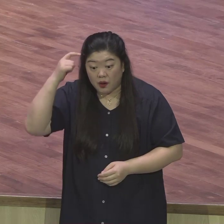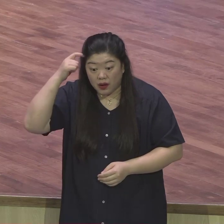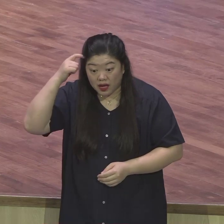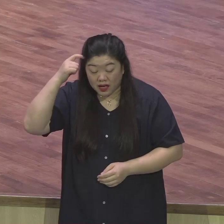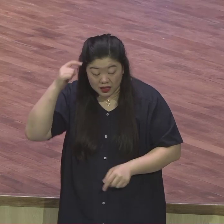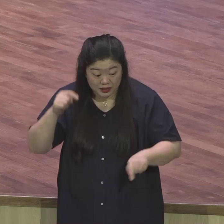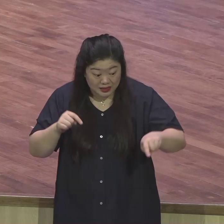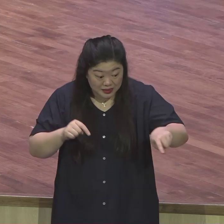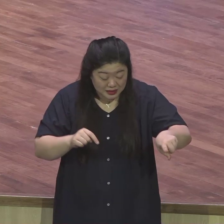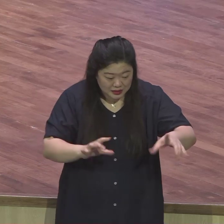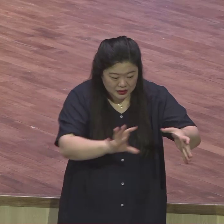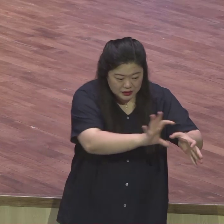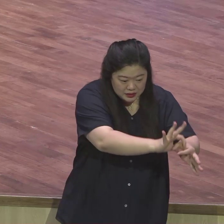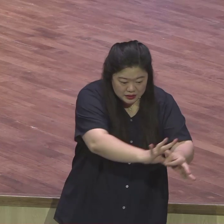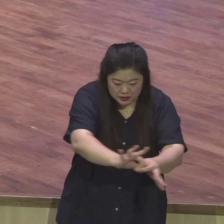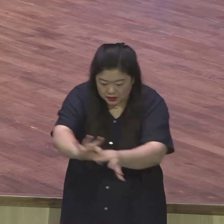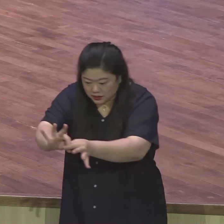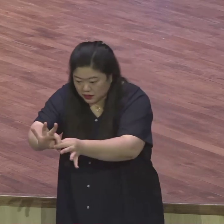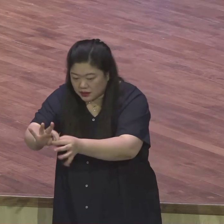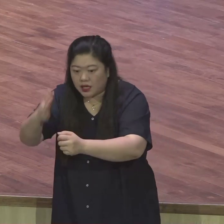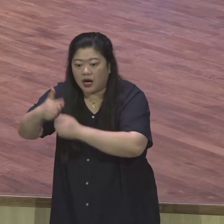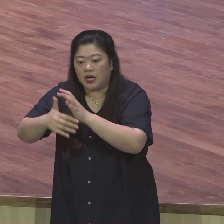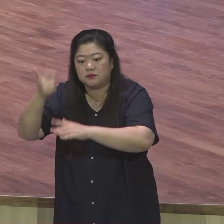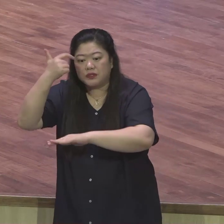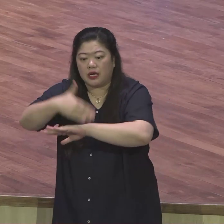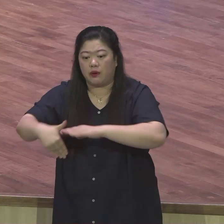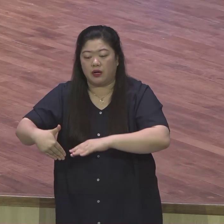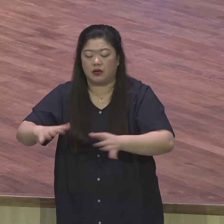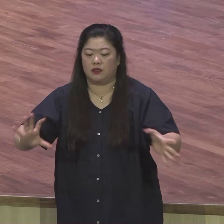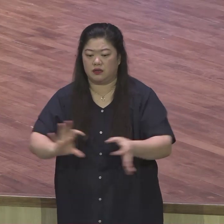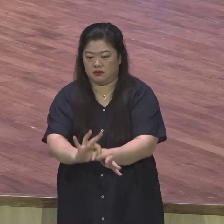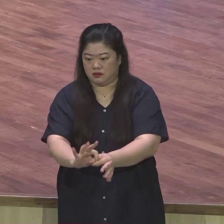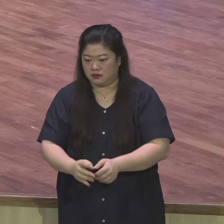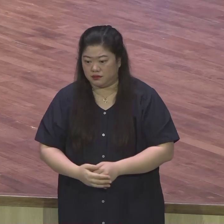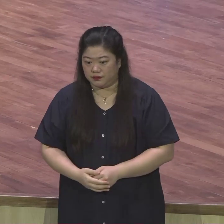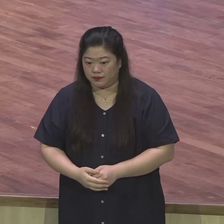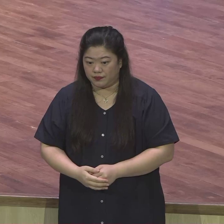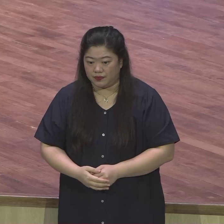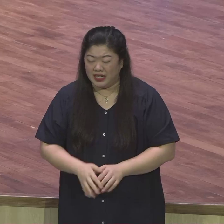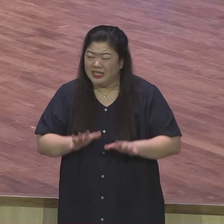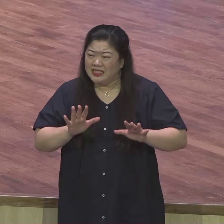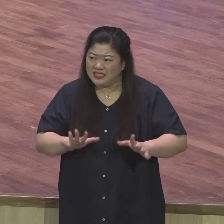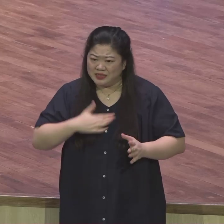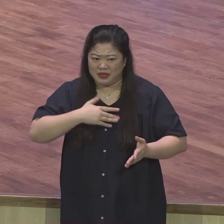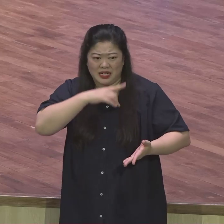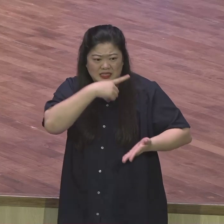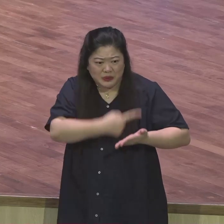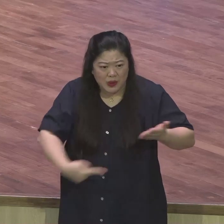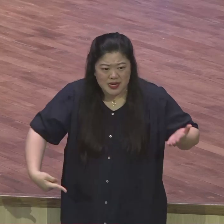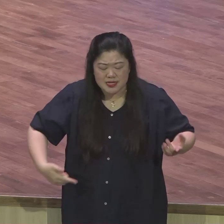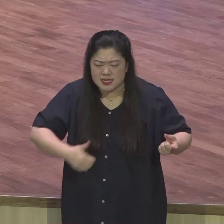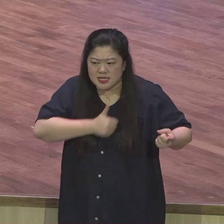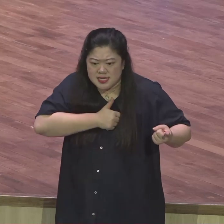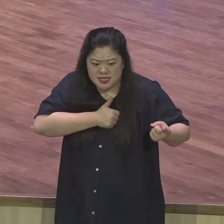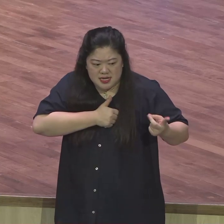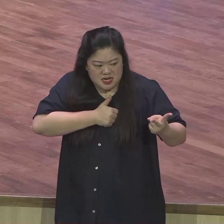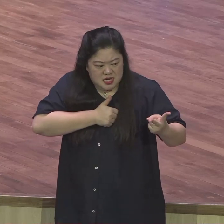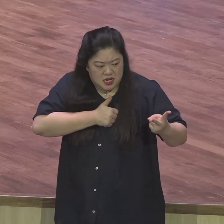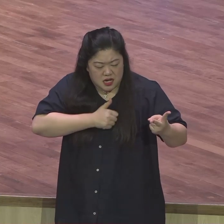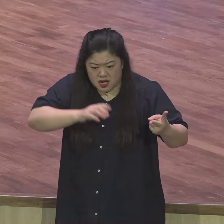구원 계획에 초점을 맞춰야 돼요. 문제와 사건, 아픔, 손해보는 것, 억울한 것, 자존심 상하는 모든 것 다 하나님의 큰